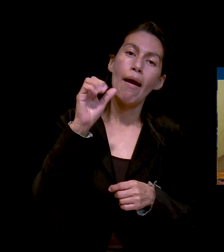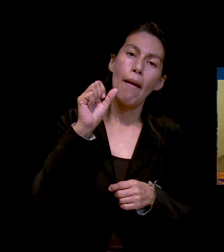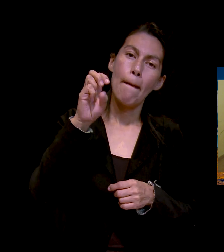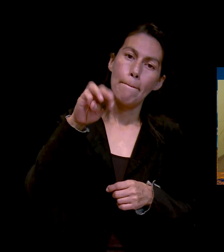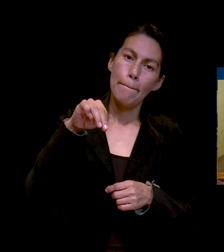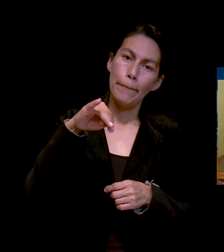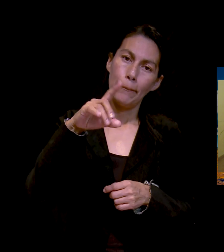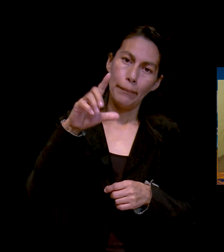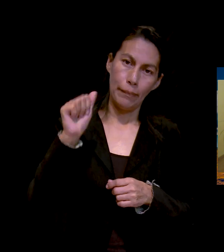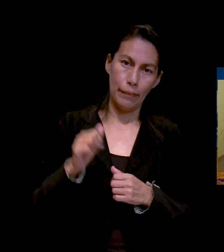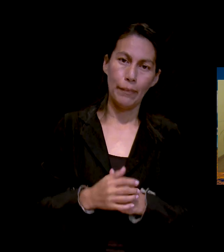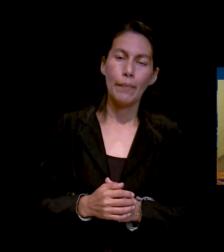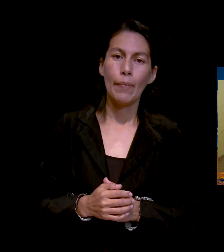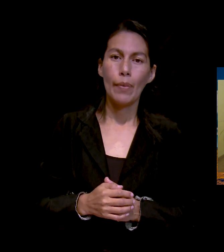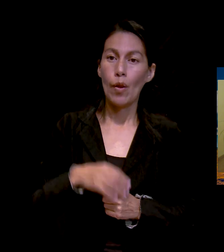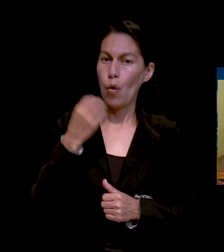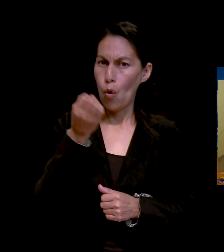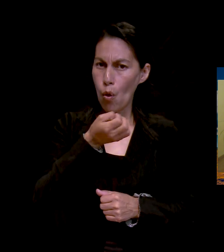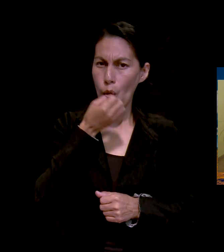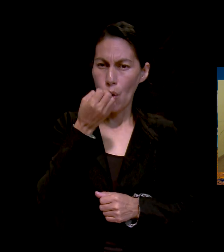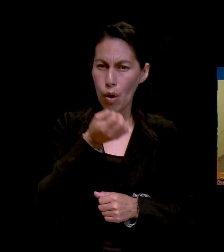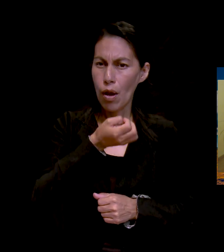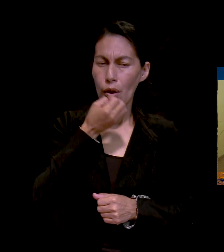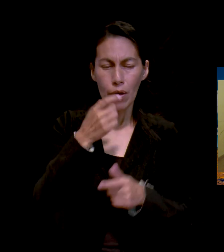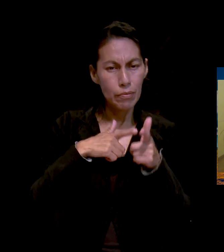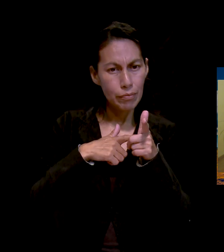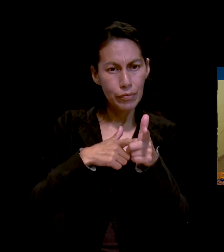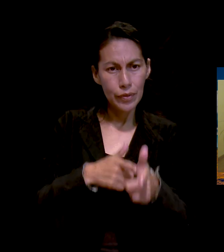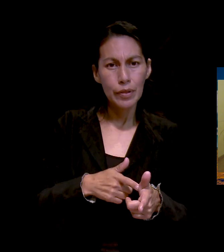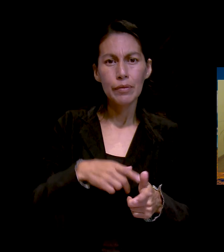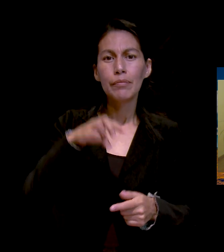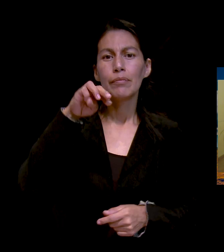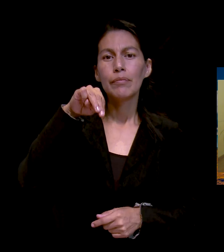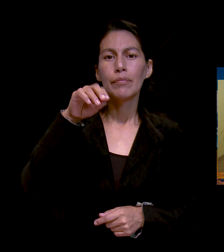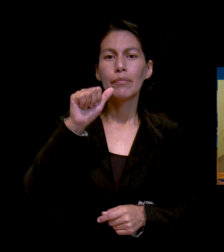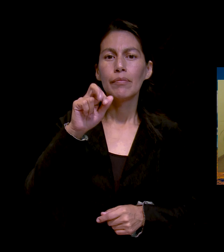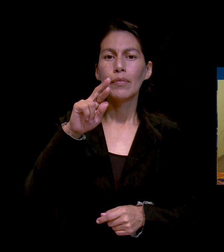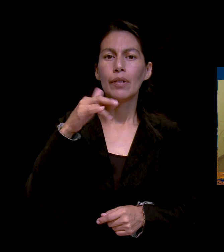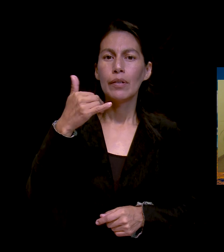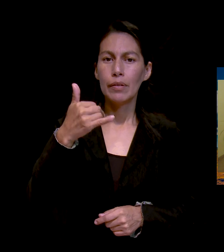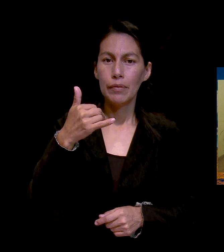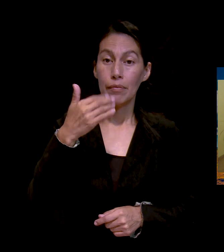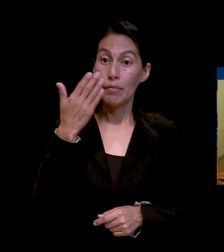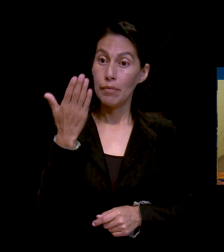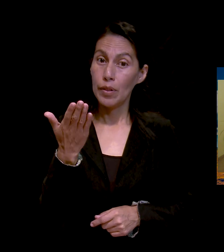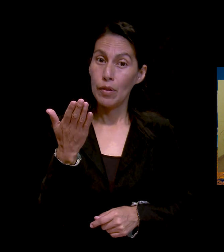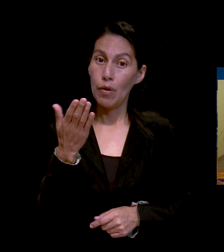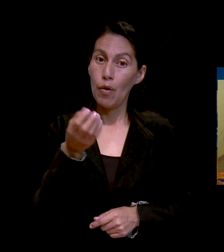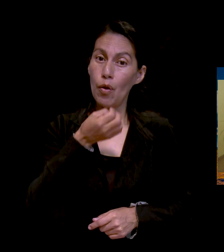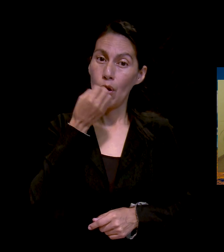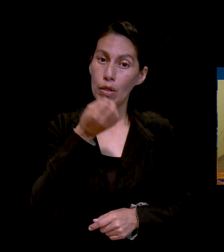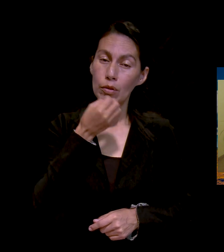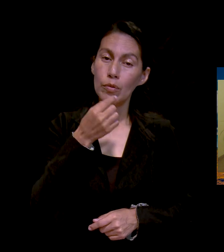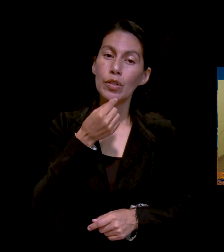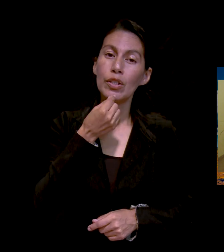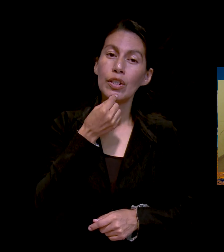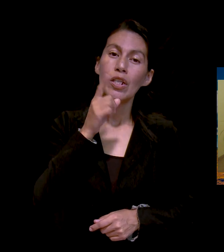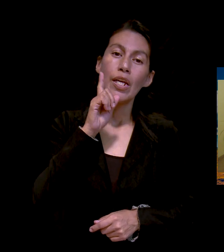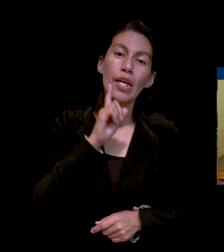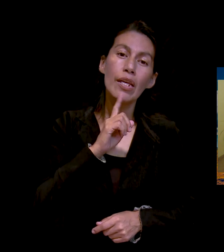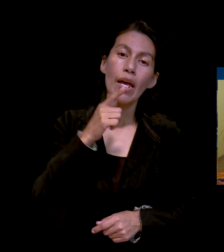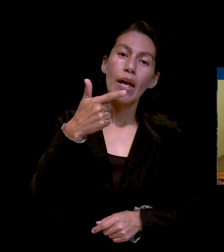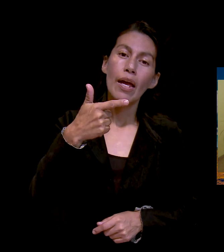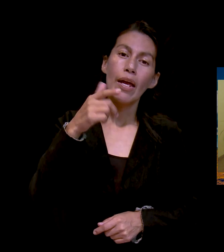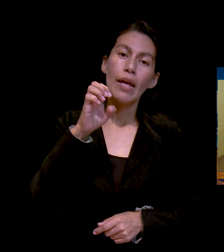no lo vamos a dejar. Mari, por favor, pido oración por la niña Gemima Cruz. Está muy grave en el hospital